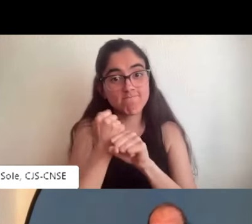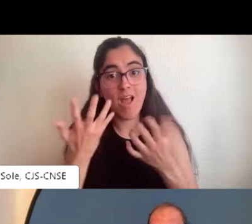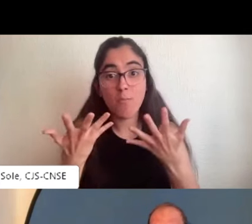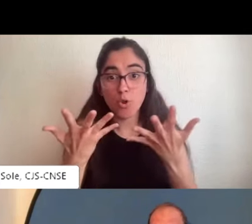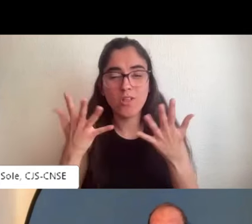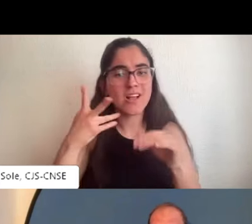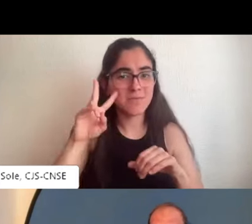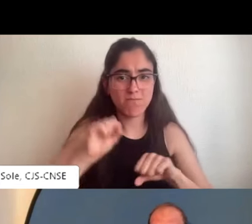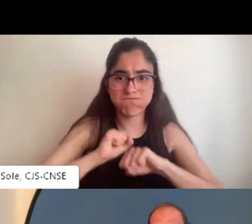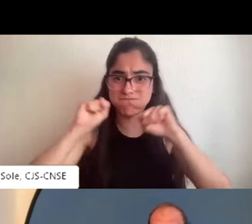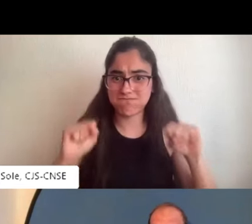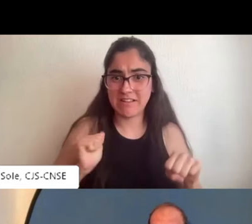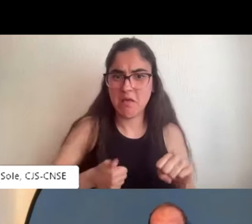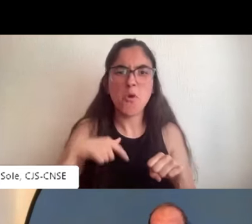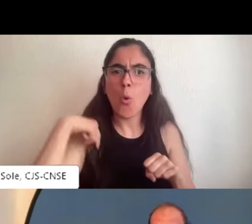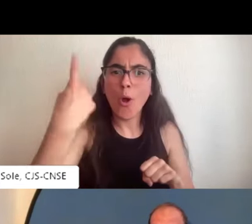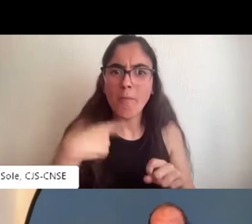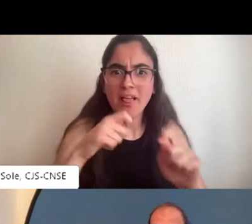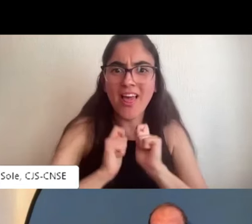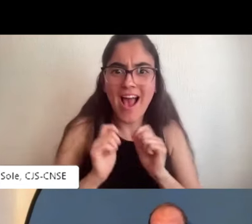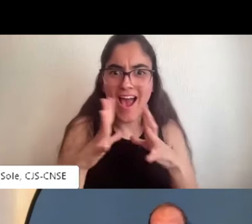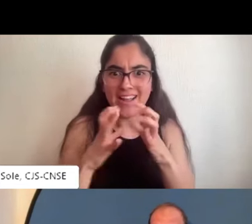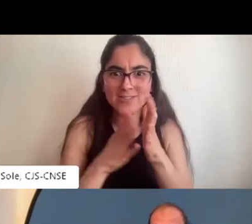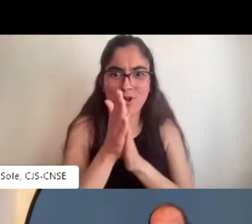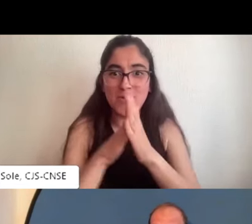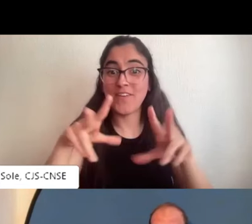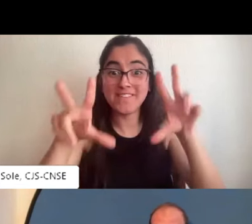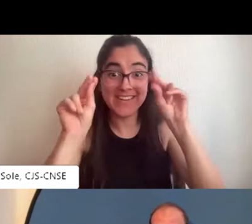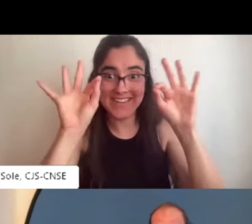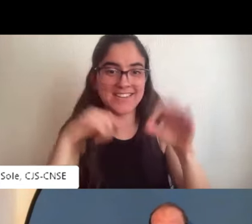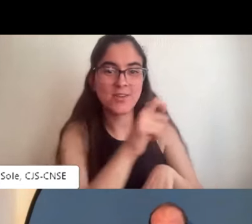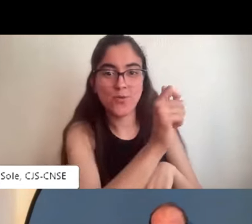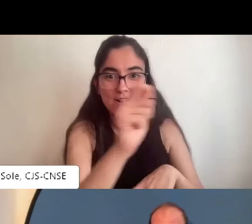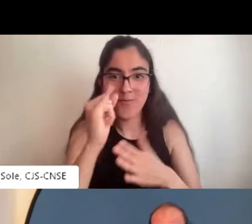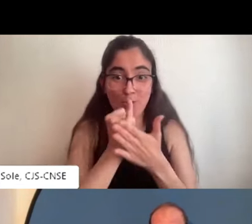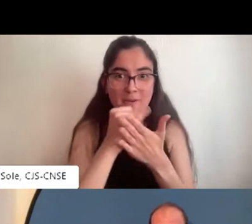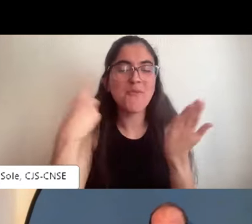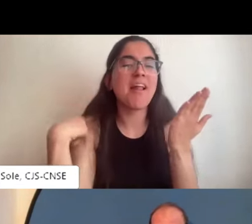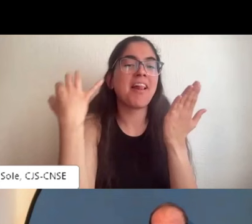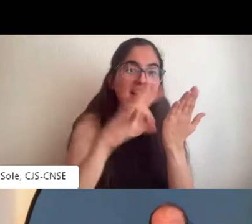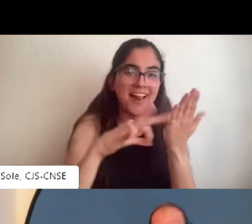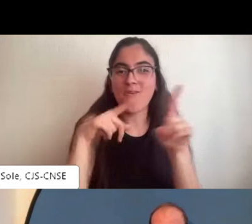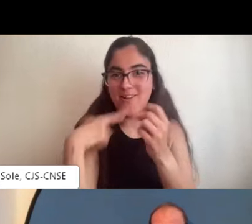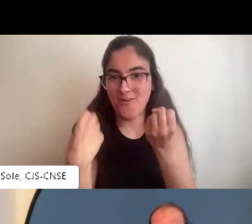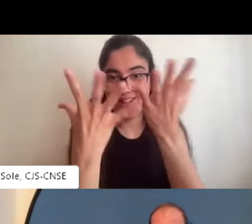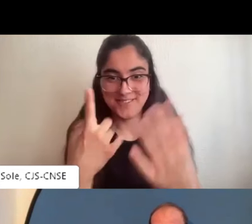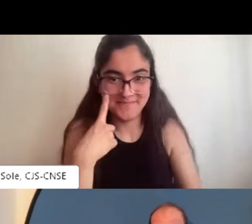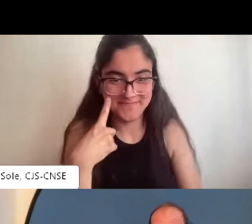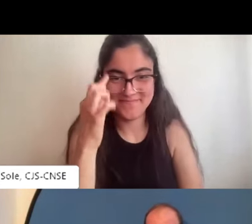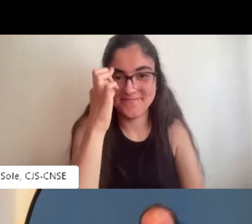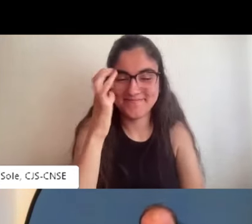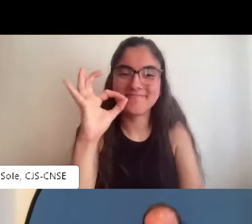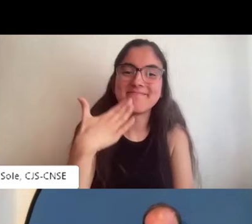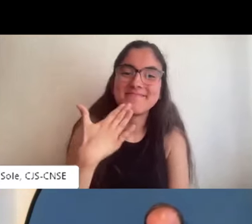dentro del movimiento asociativo obviamente es importante esa riqueza y esa experiencia pero bueno esto la verdad es que me motiva a luego